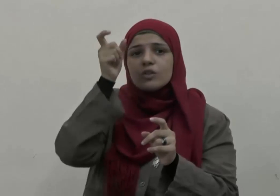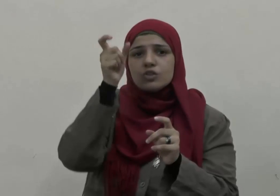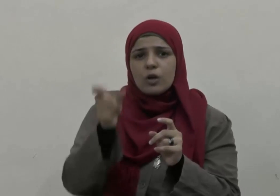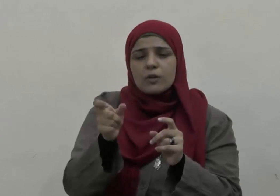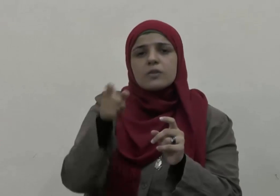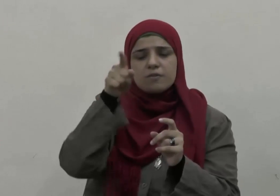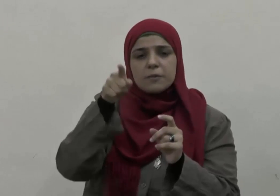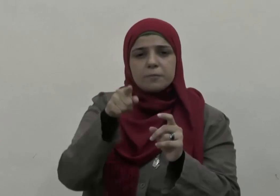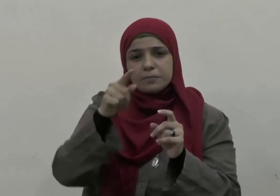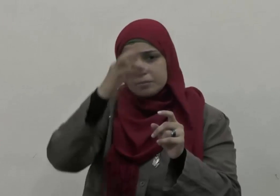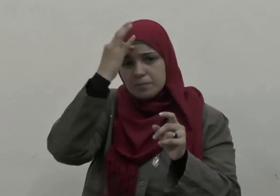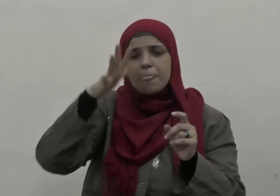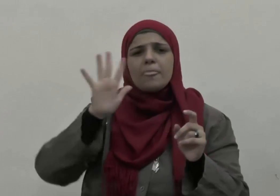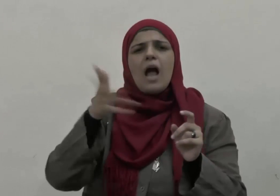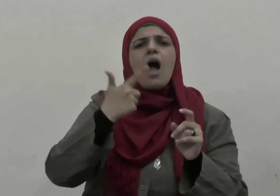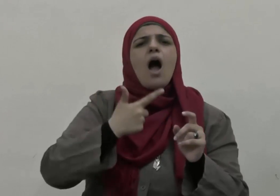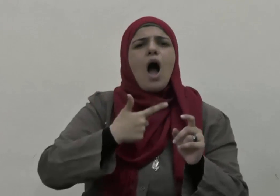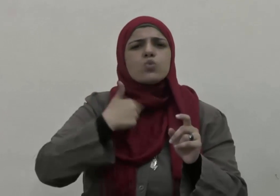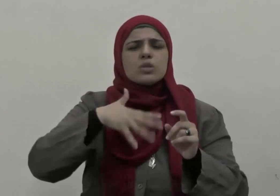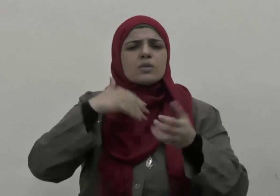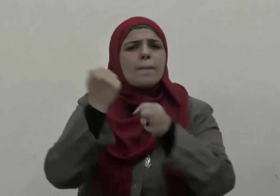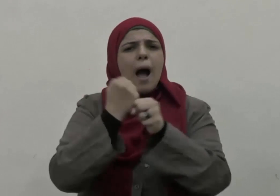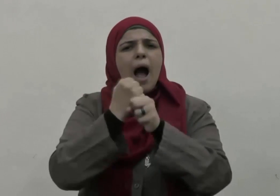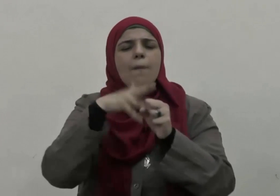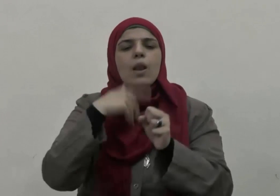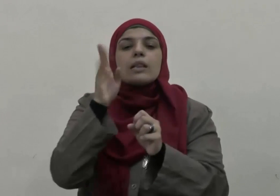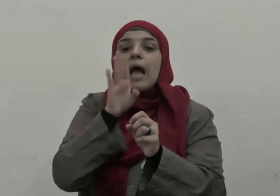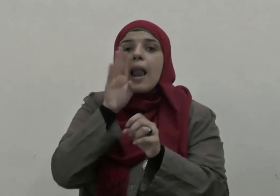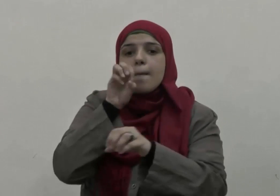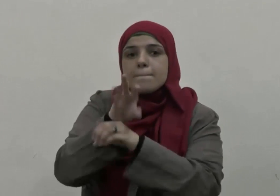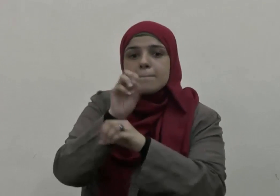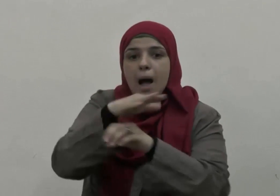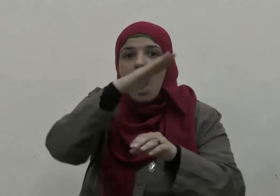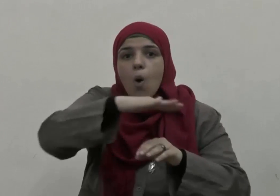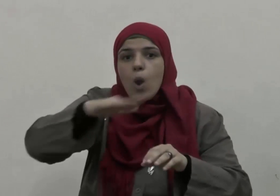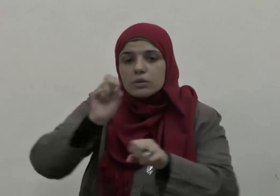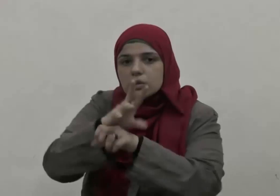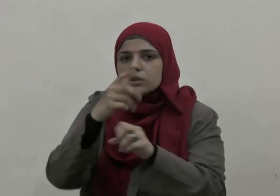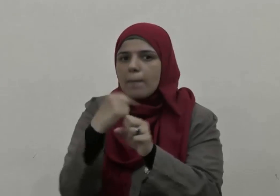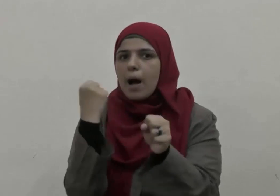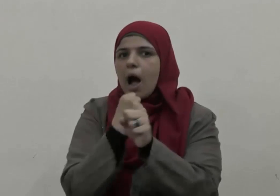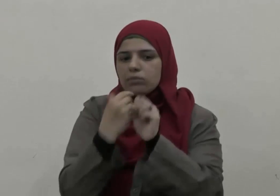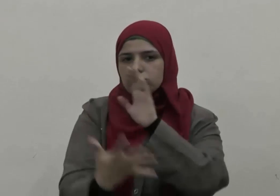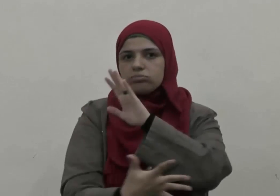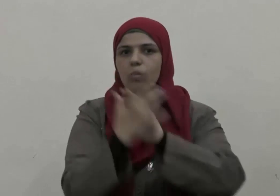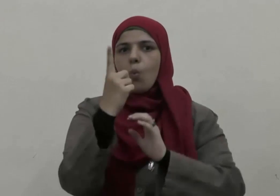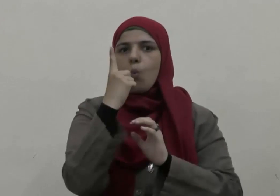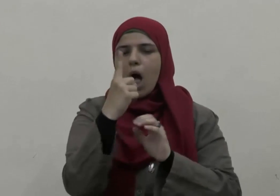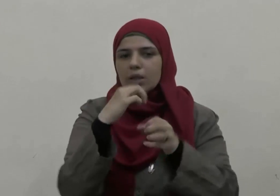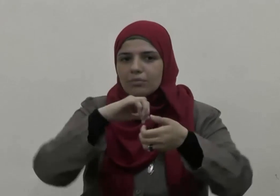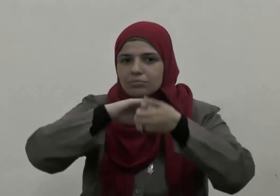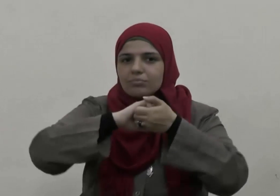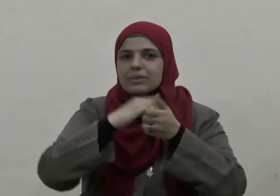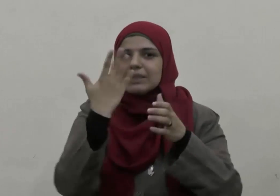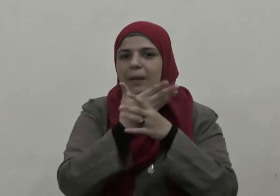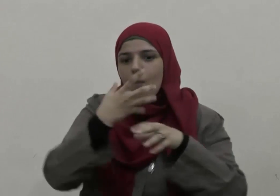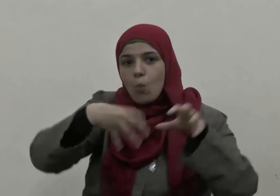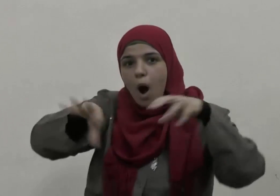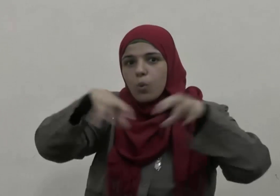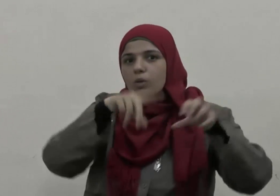أحد الشيوخ أن يعلم أبناءه أهمية الوحدة وأنها